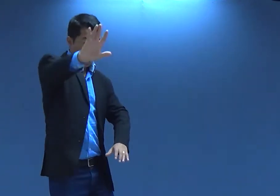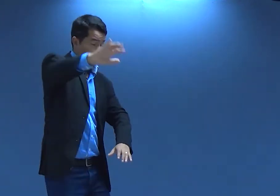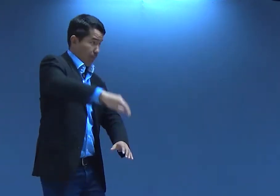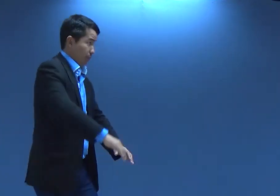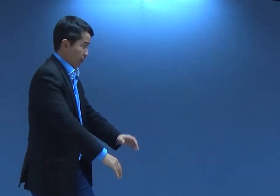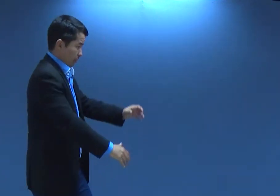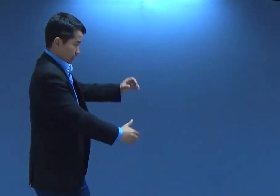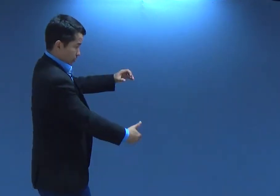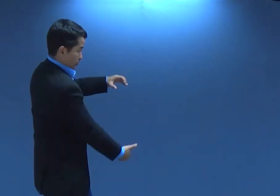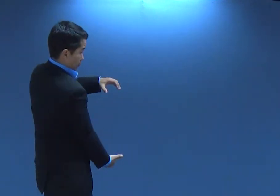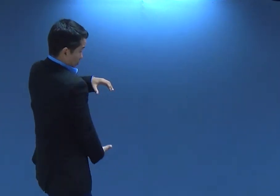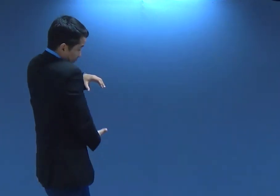Desceram do cabelo.